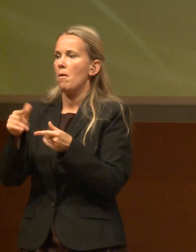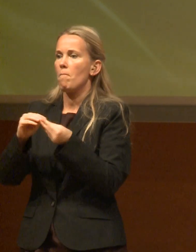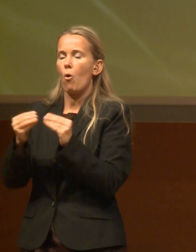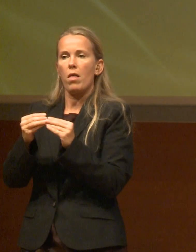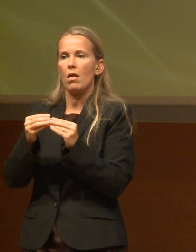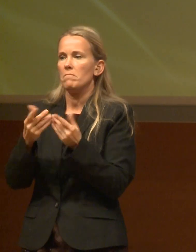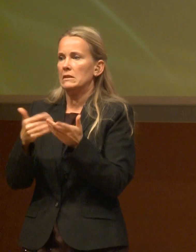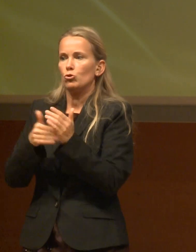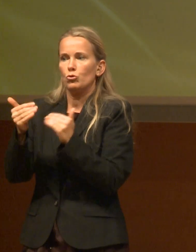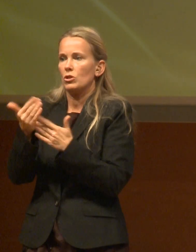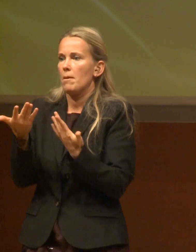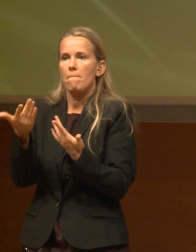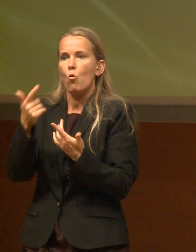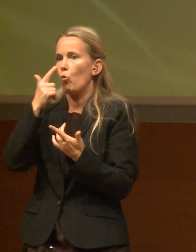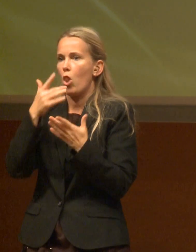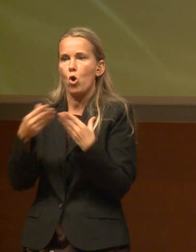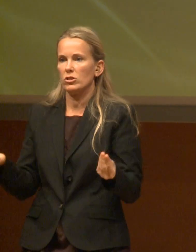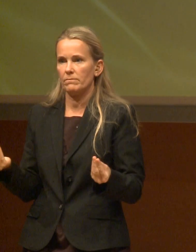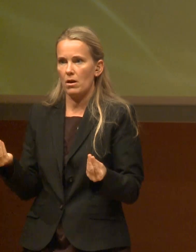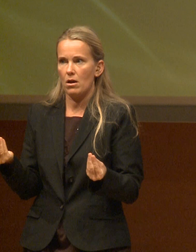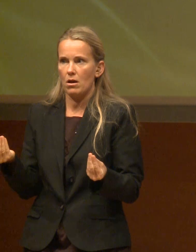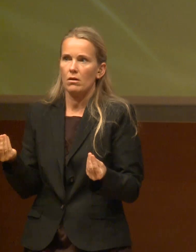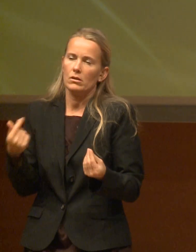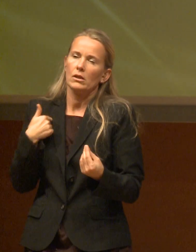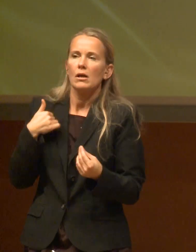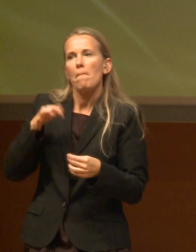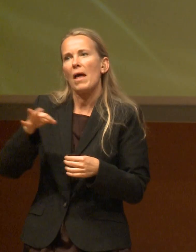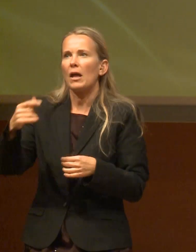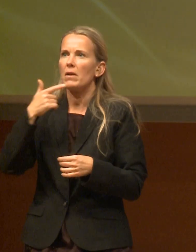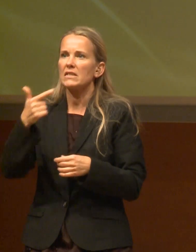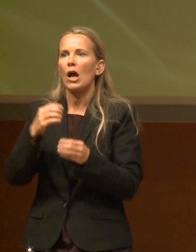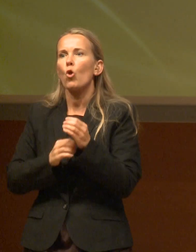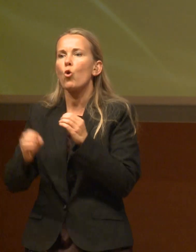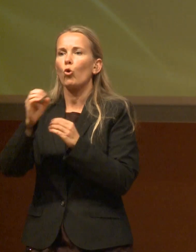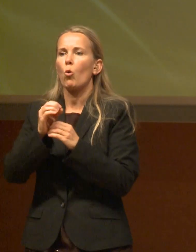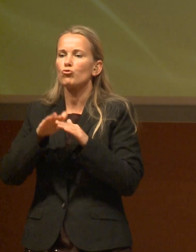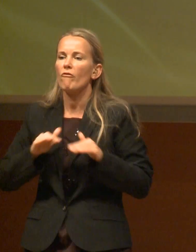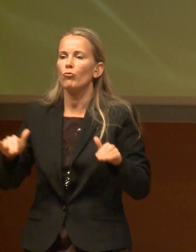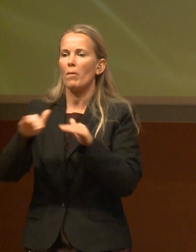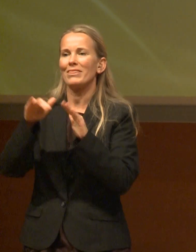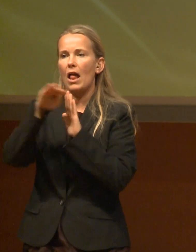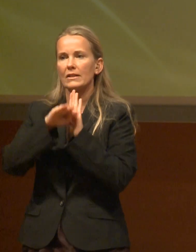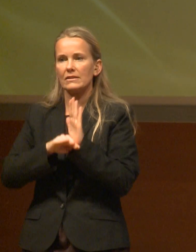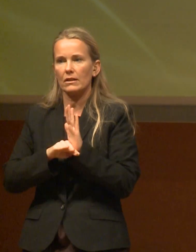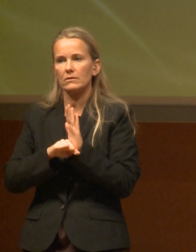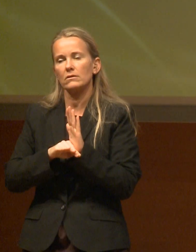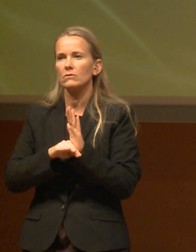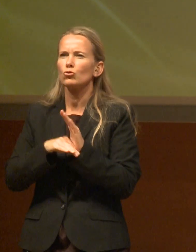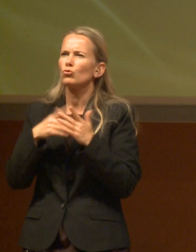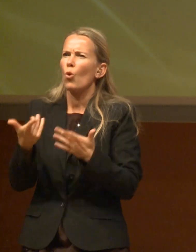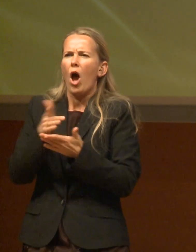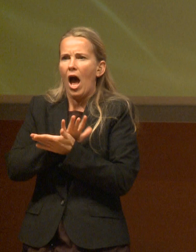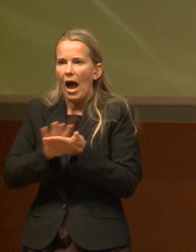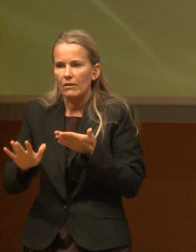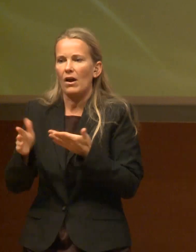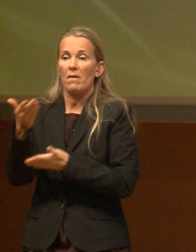systemisches Problem. Ich formuliere das manchmal als ökonomisches Fundamentalgesetz, das so einfach ist, dass es